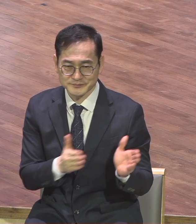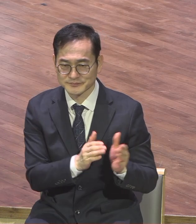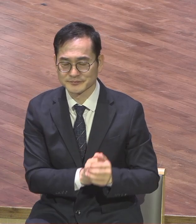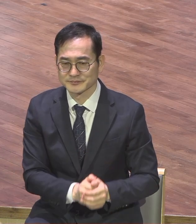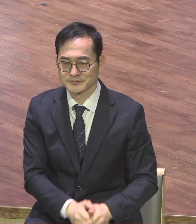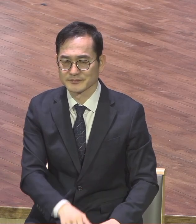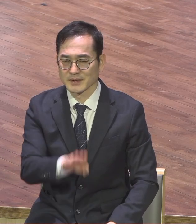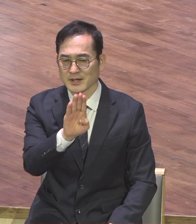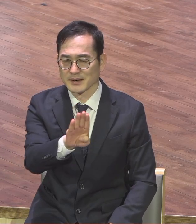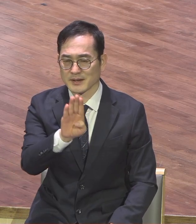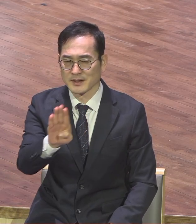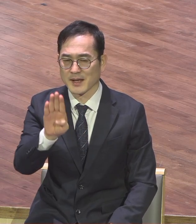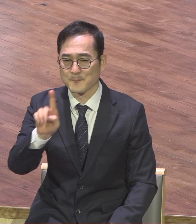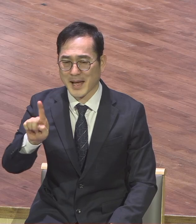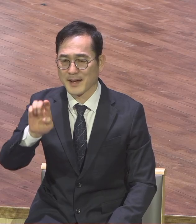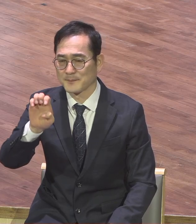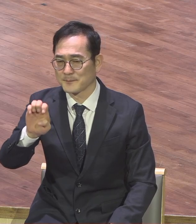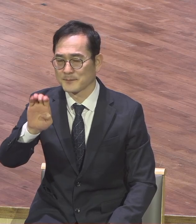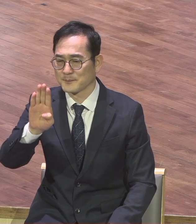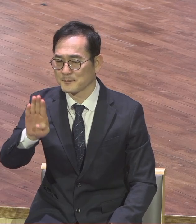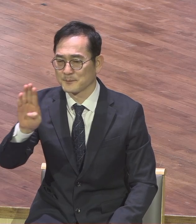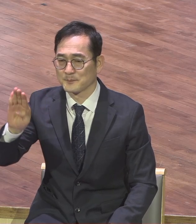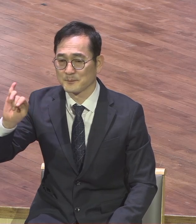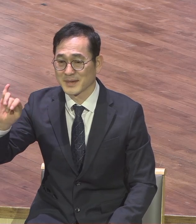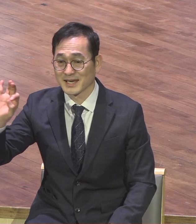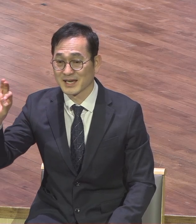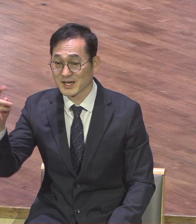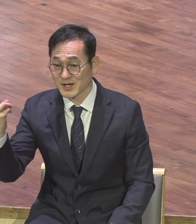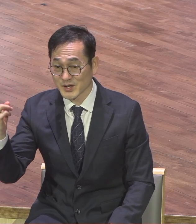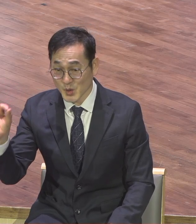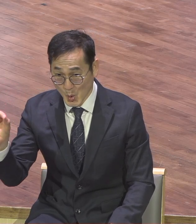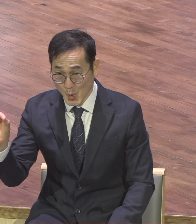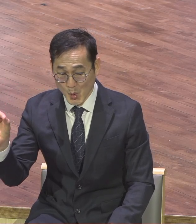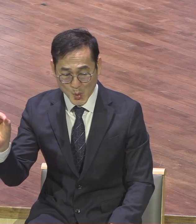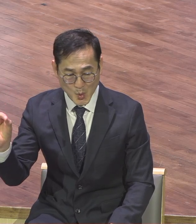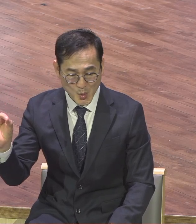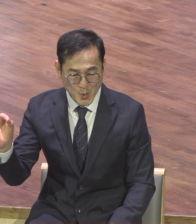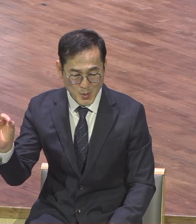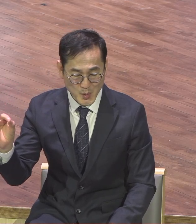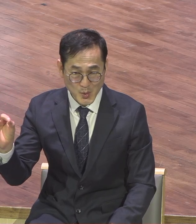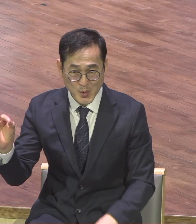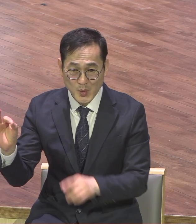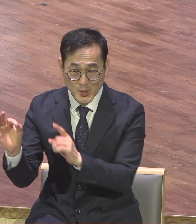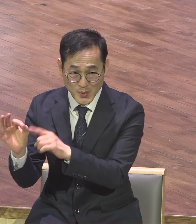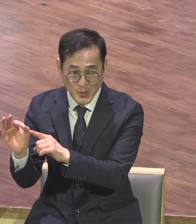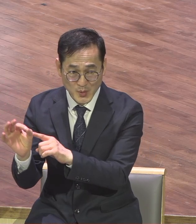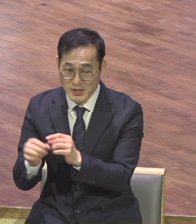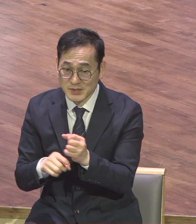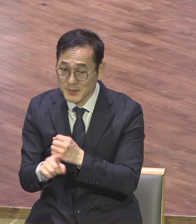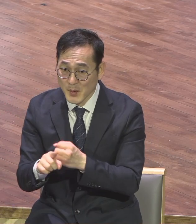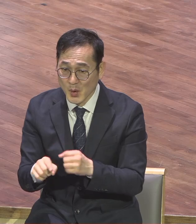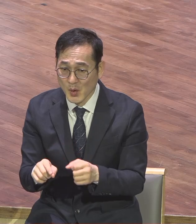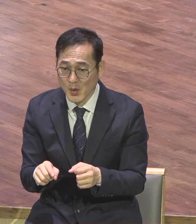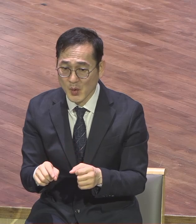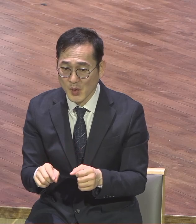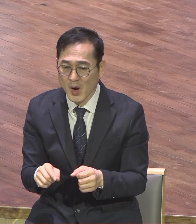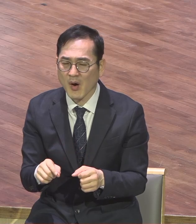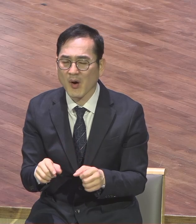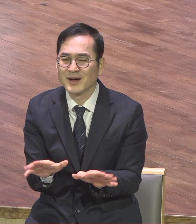있습니다 빠뿡 이 빠뿡이라는 말은 프랑스 말이죠 나비라는 뜻이죠 나비 그래서 우리에게는 스토브